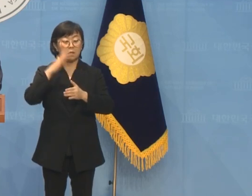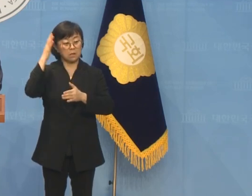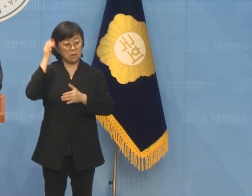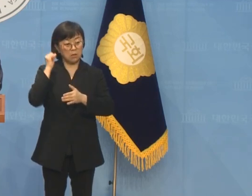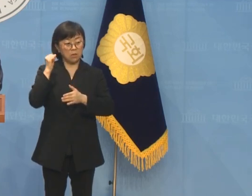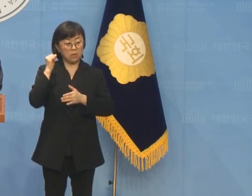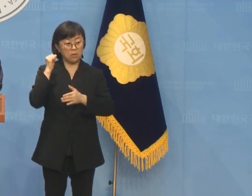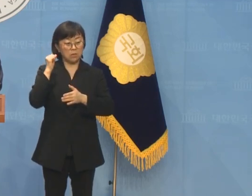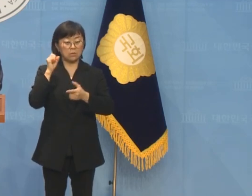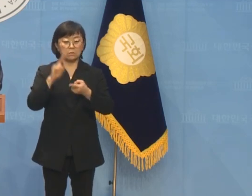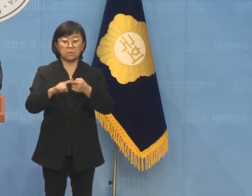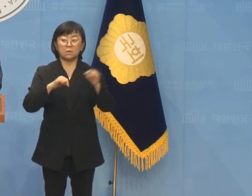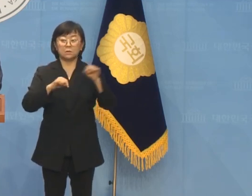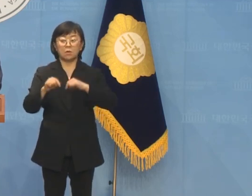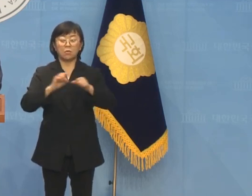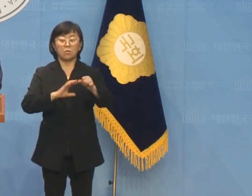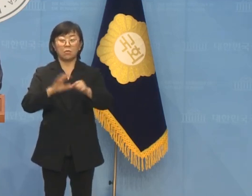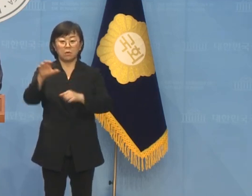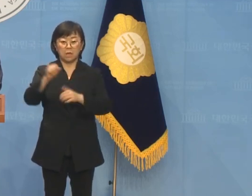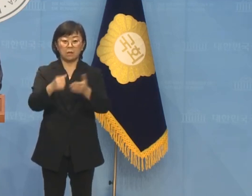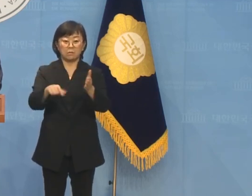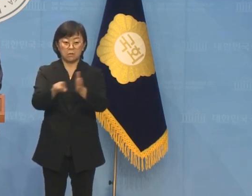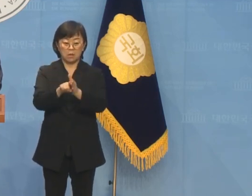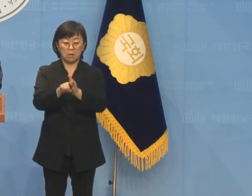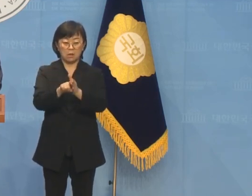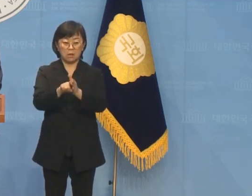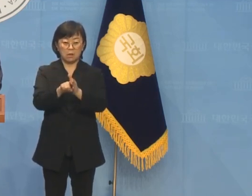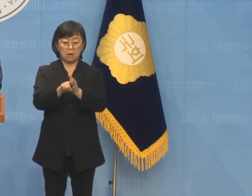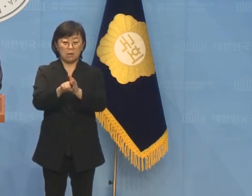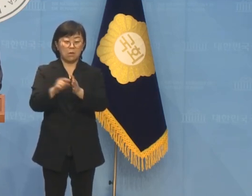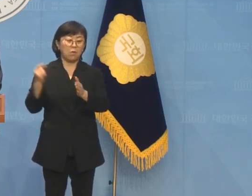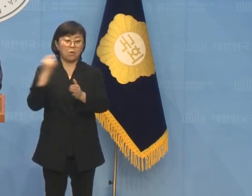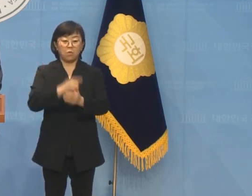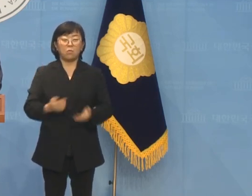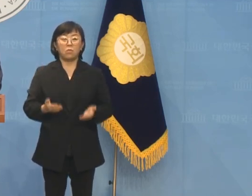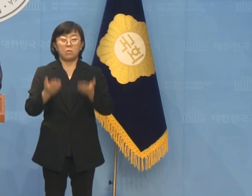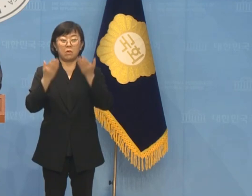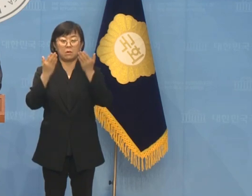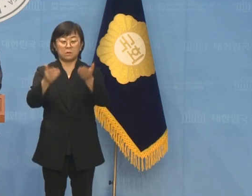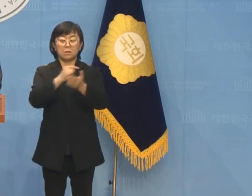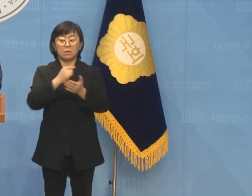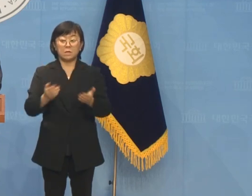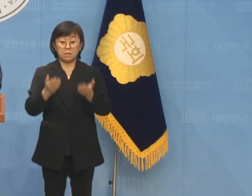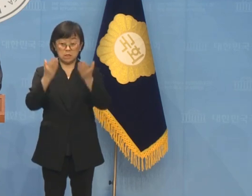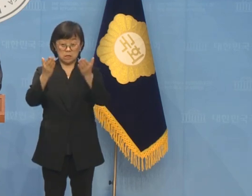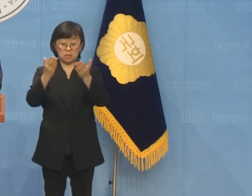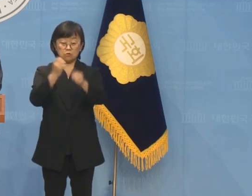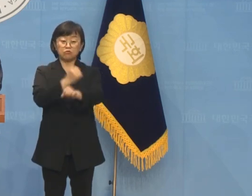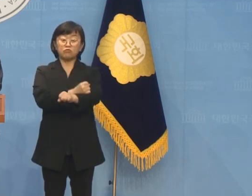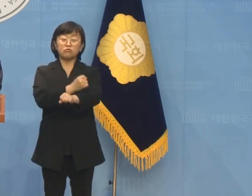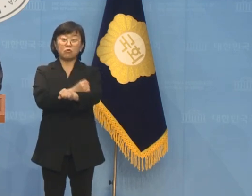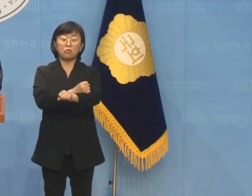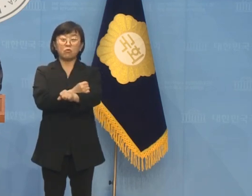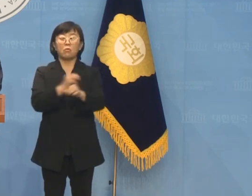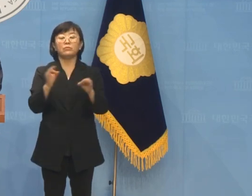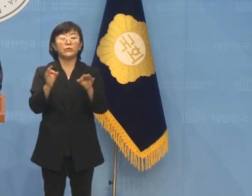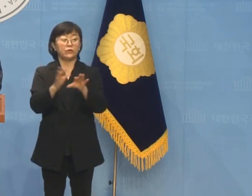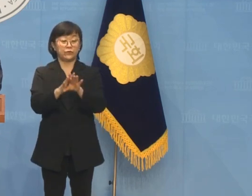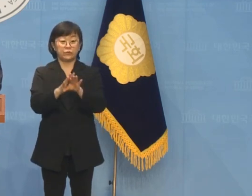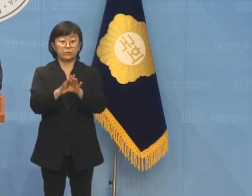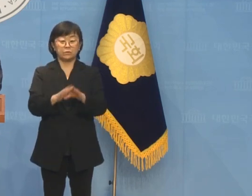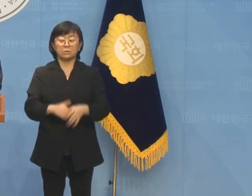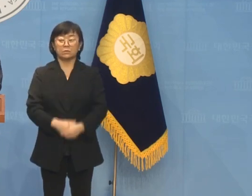정권 탈환을 위해 기꺼이 온몸을 불살랐던 헌신과 기여는 다 어디에 갔습니까?